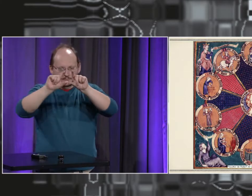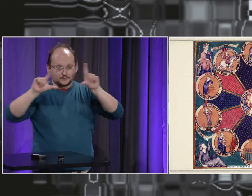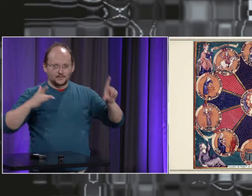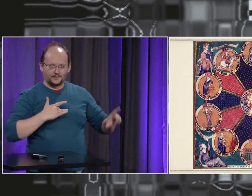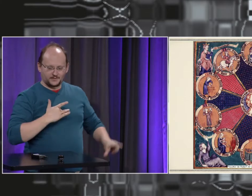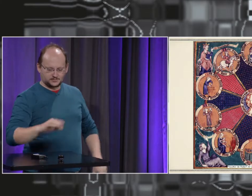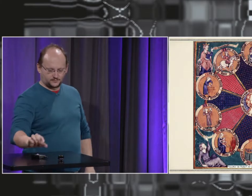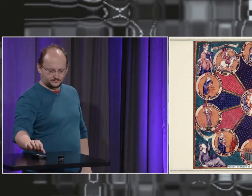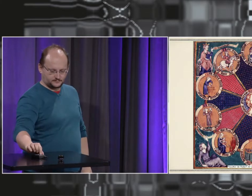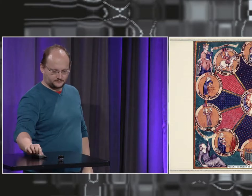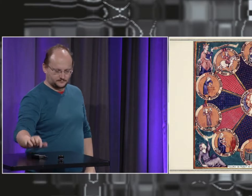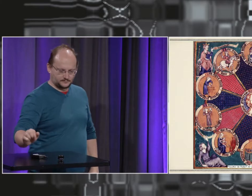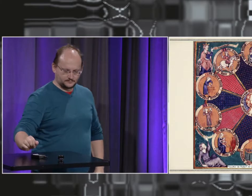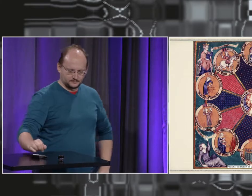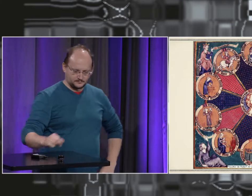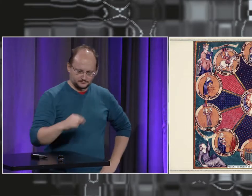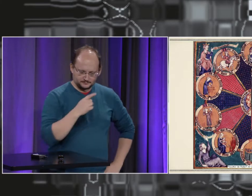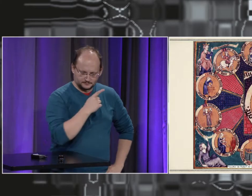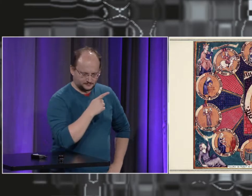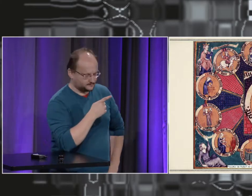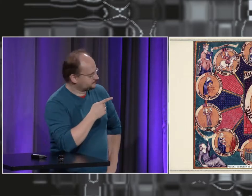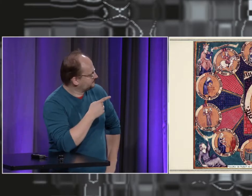Et quand on s'intéresse à cette image,